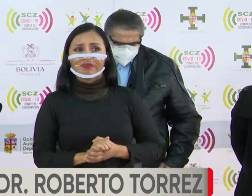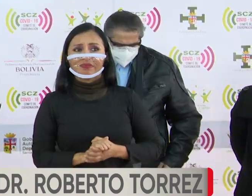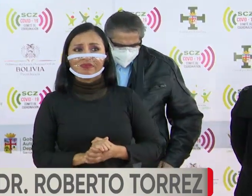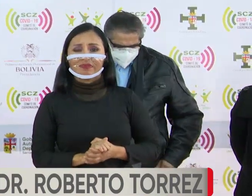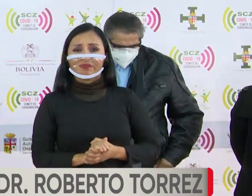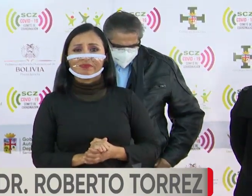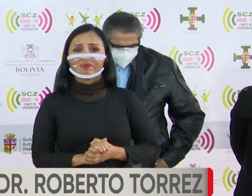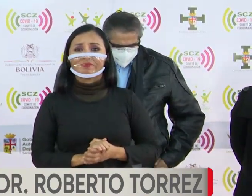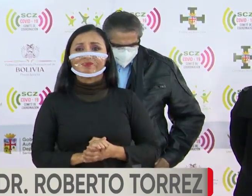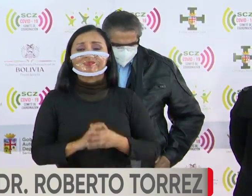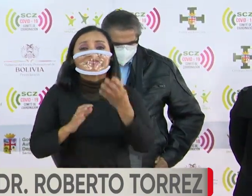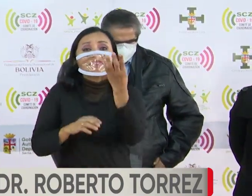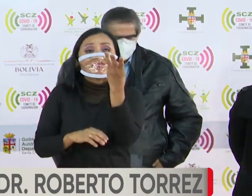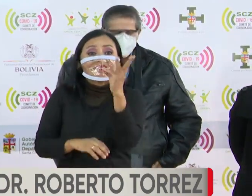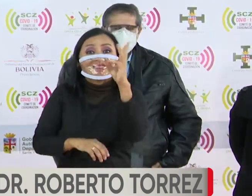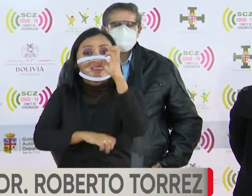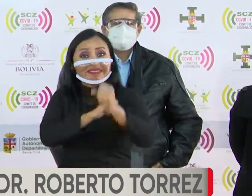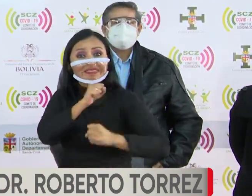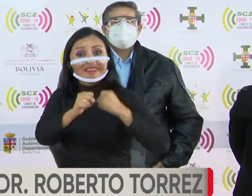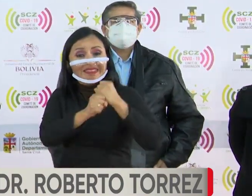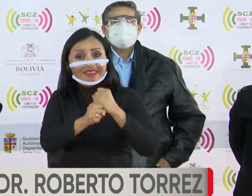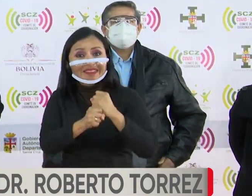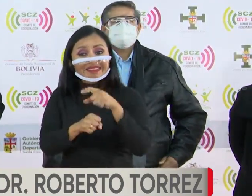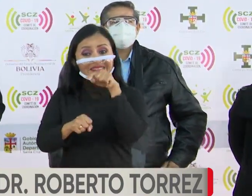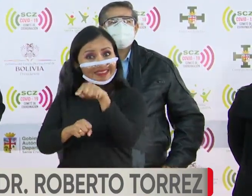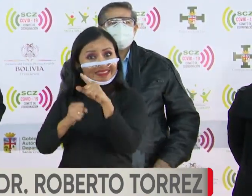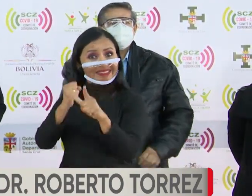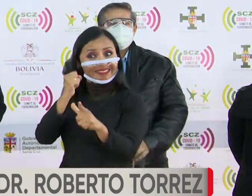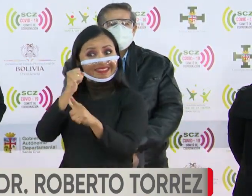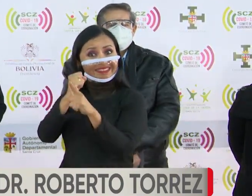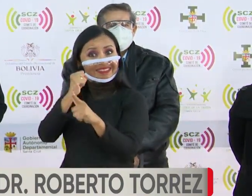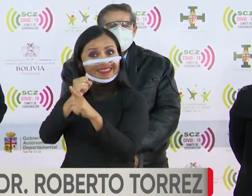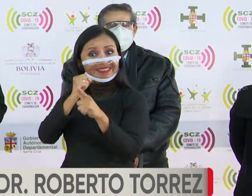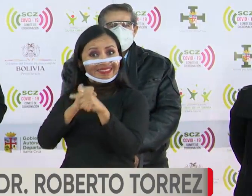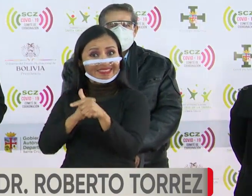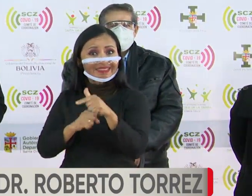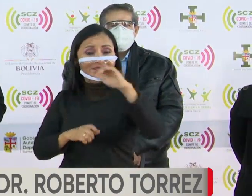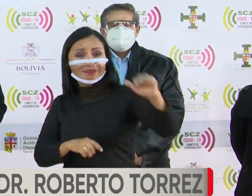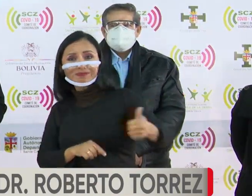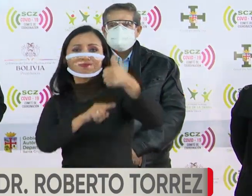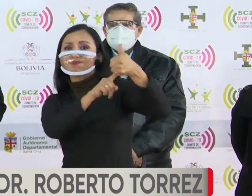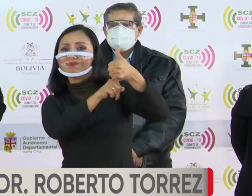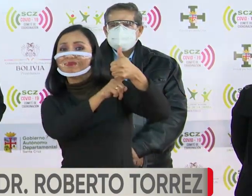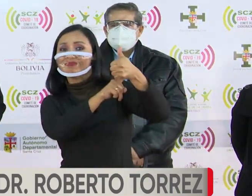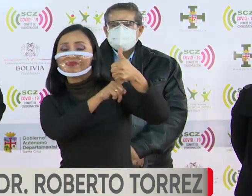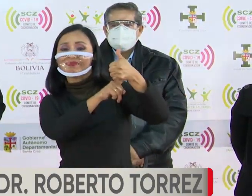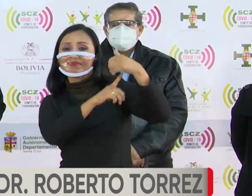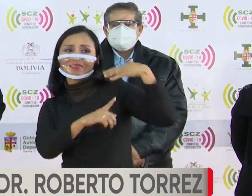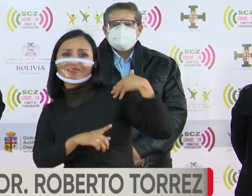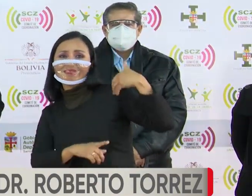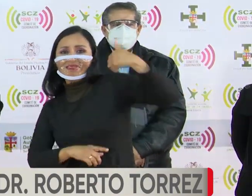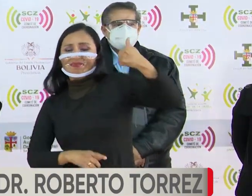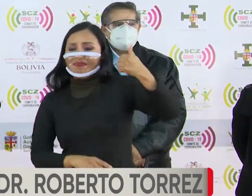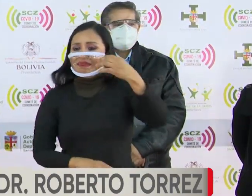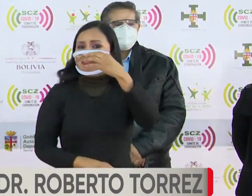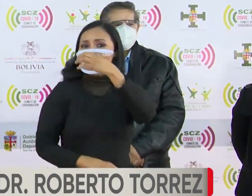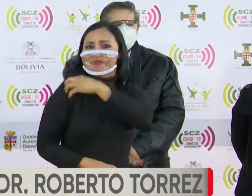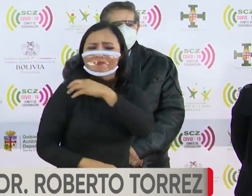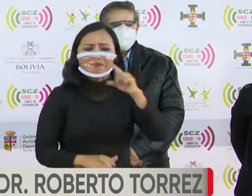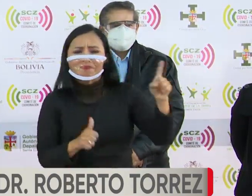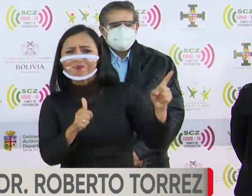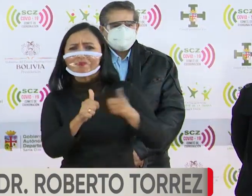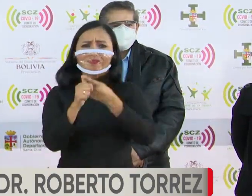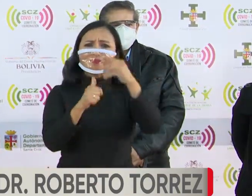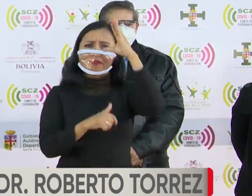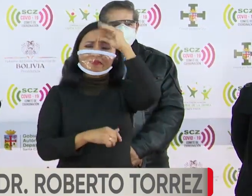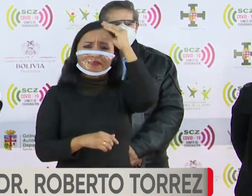Hace 16 años, este líder es nuestro gerente, el primer hombre